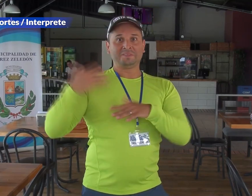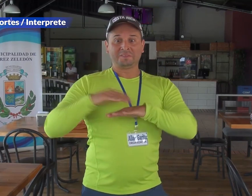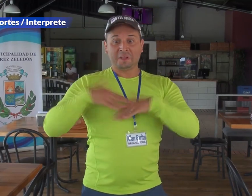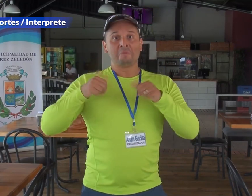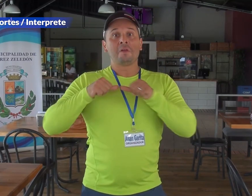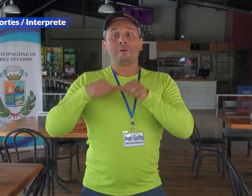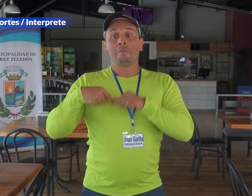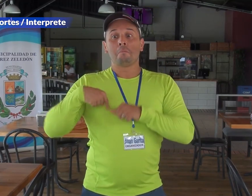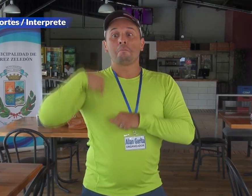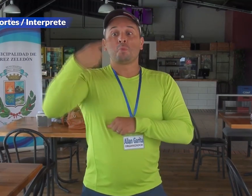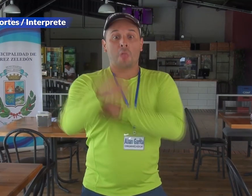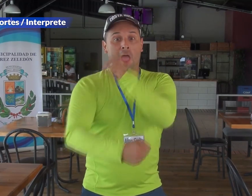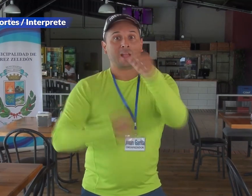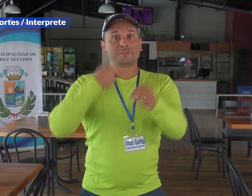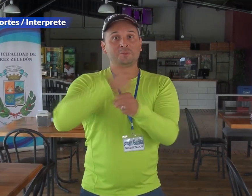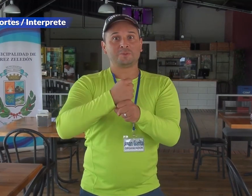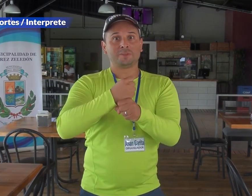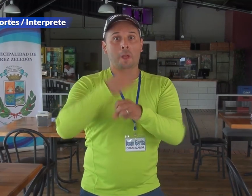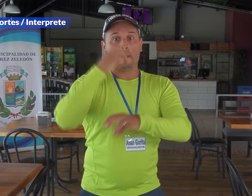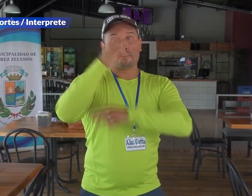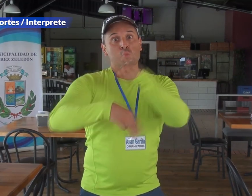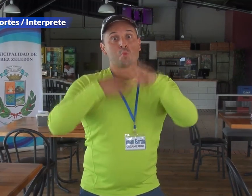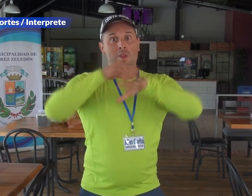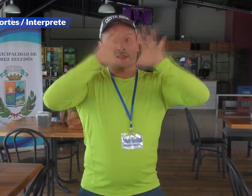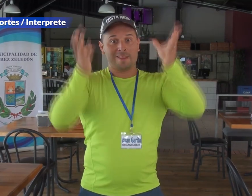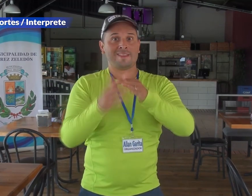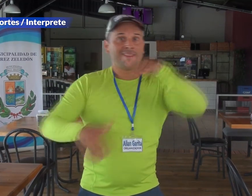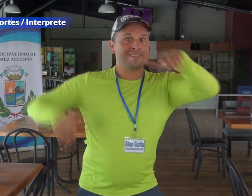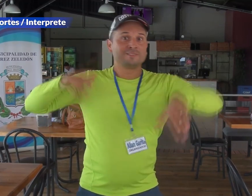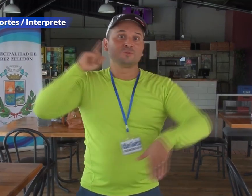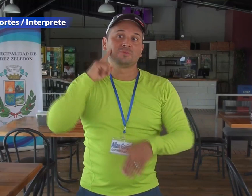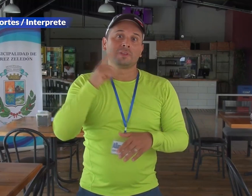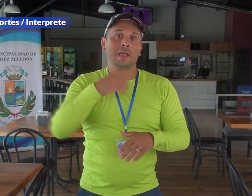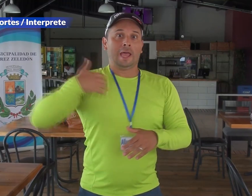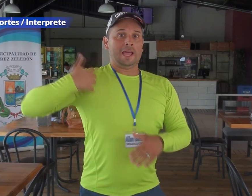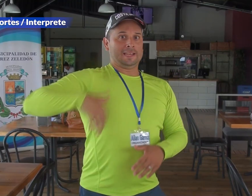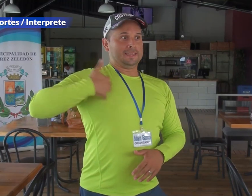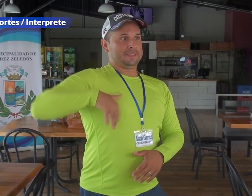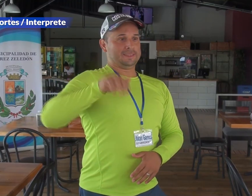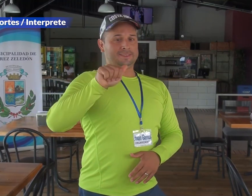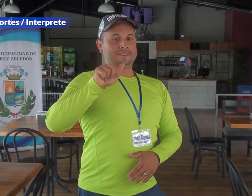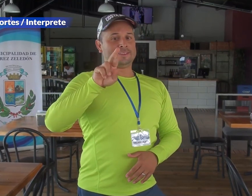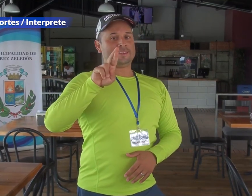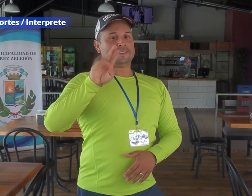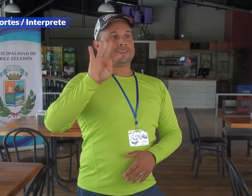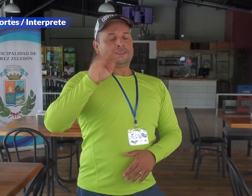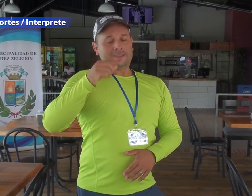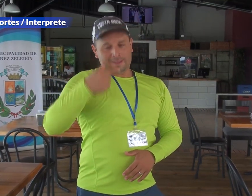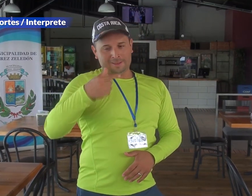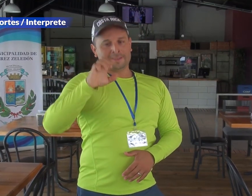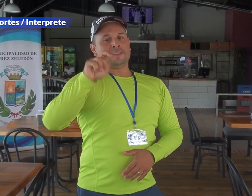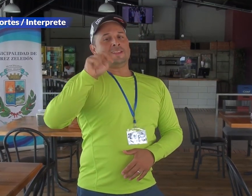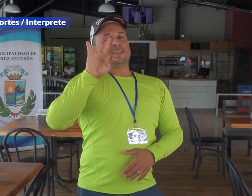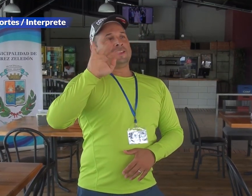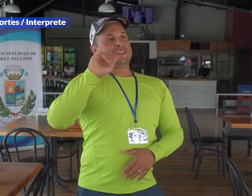Unidos y la tercera vez en Brasil. Ahora estoy esperando a poder asistir al siguiente, que será en